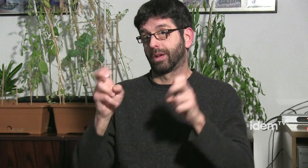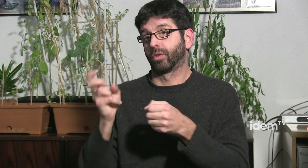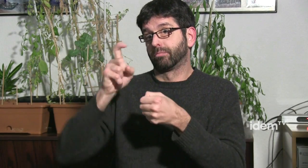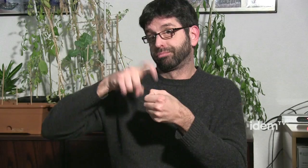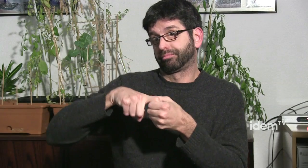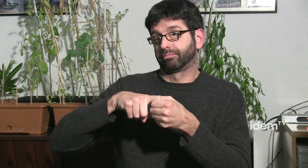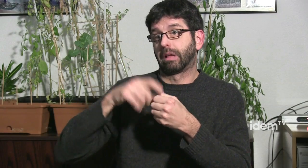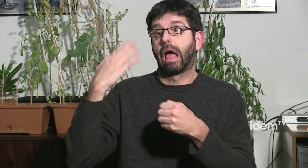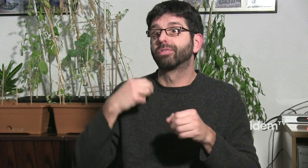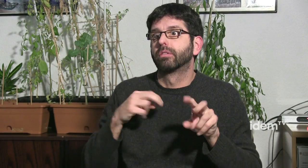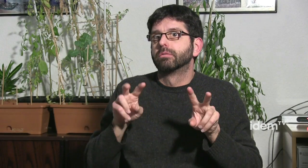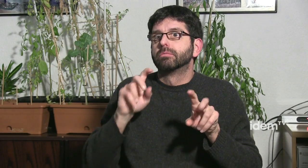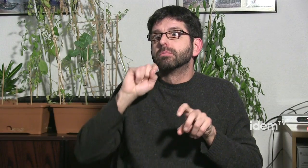la informació llavors